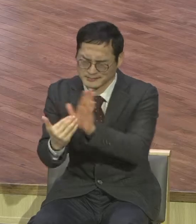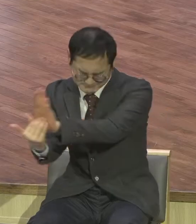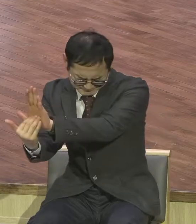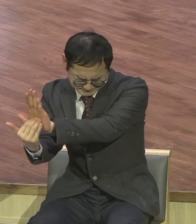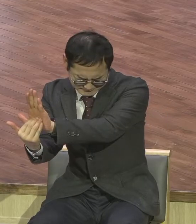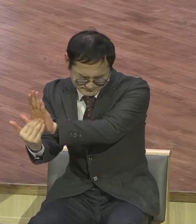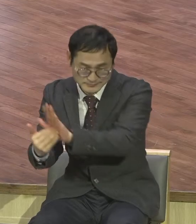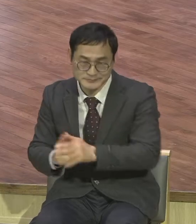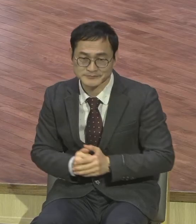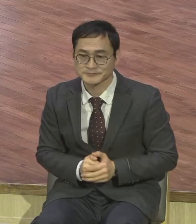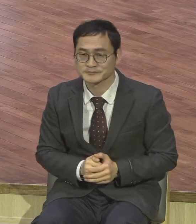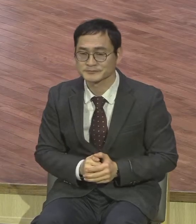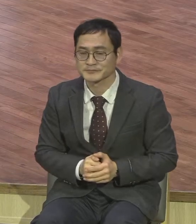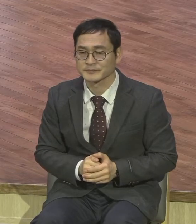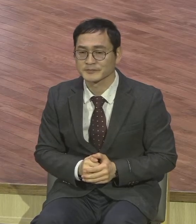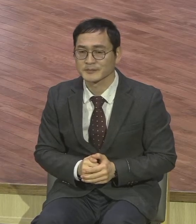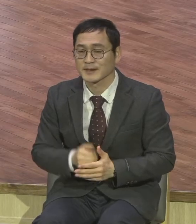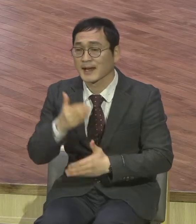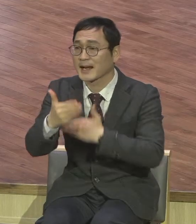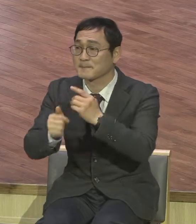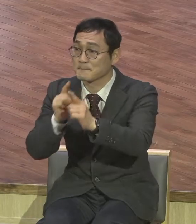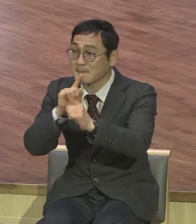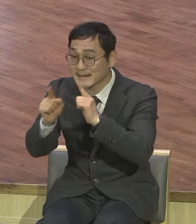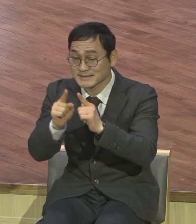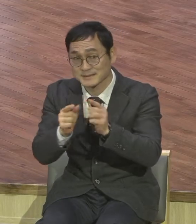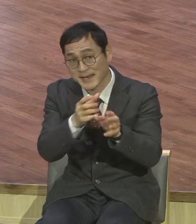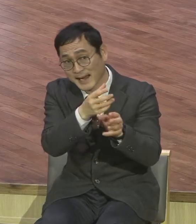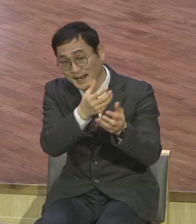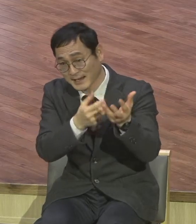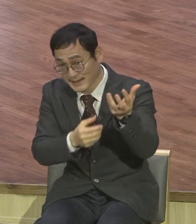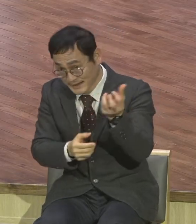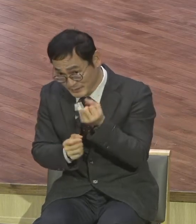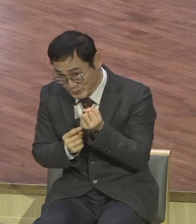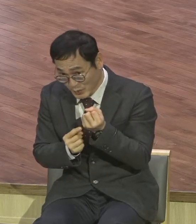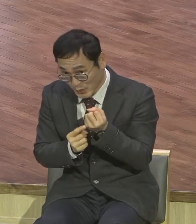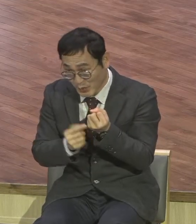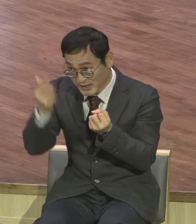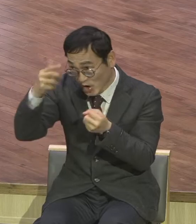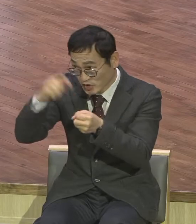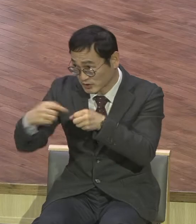하나님의 말씀을 가지고 말씀을 가지고 영적 싸움을 싸워라.